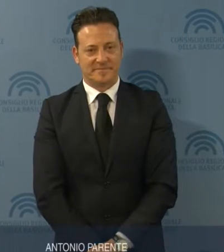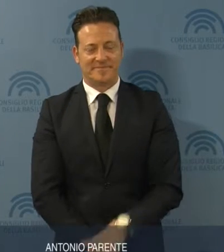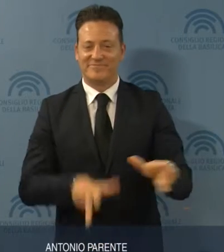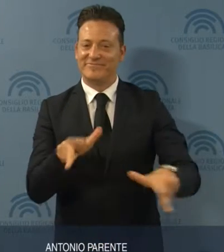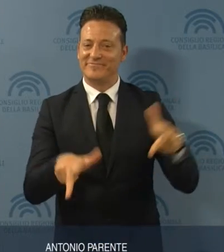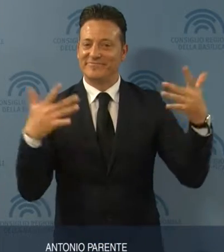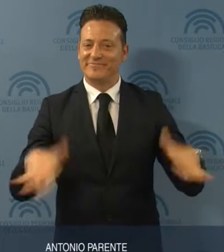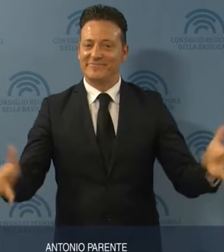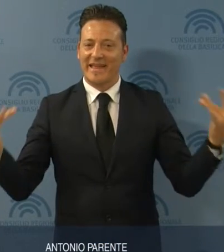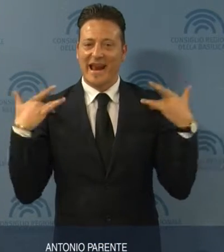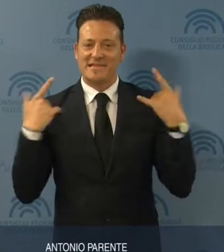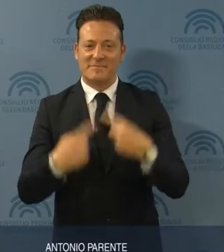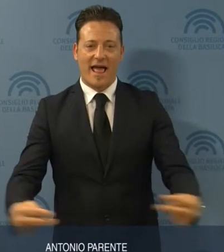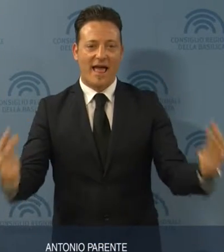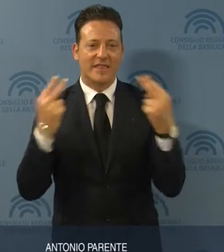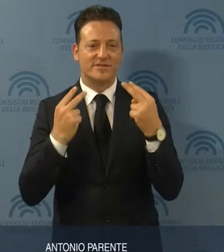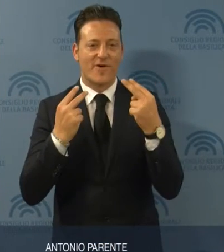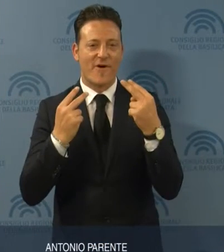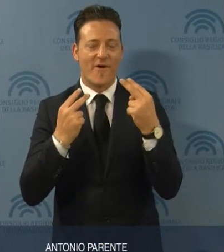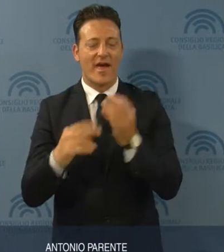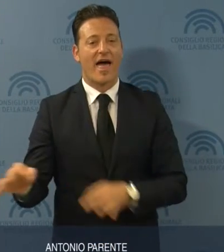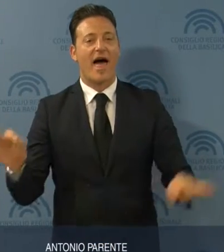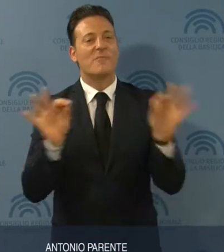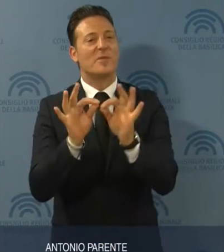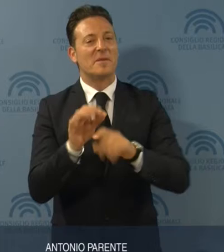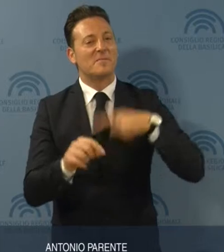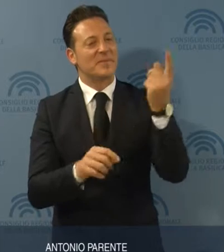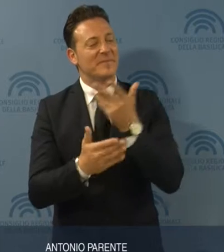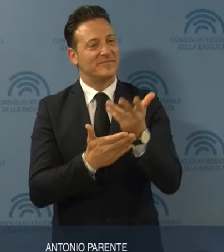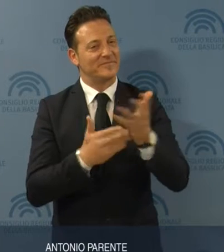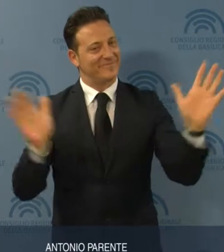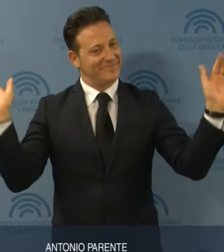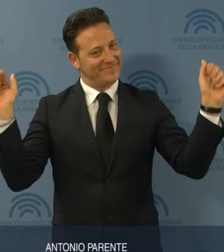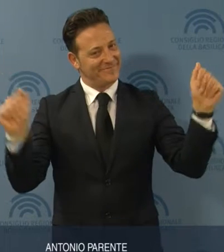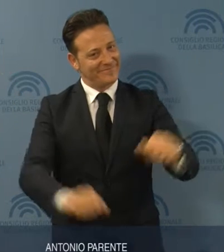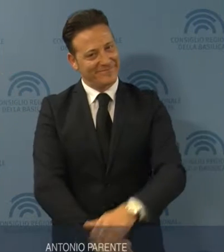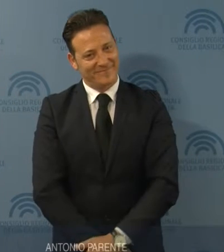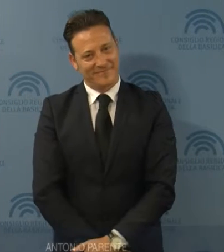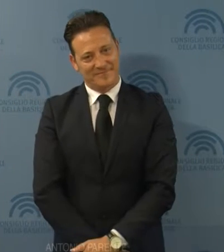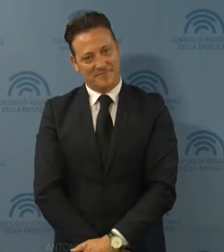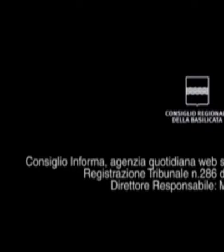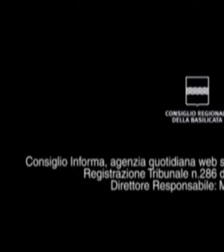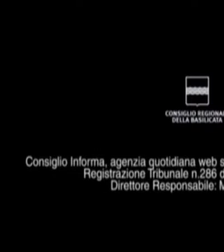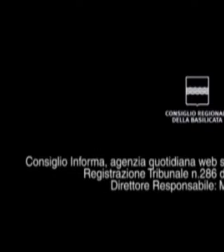E' tutto, grazie per l'attenzione prestata. L'appuntamento è per la prossima edizione.